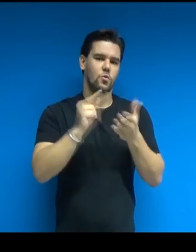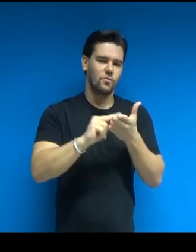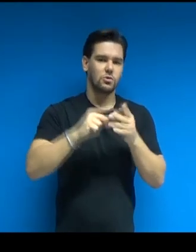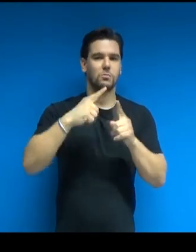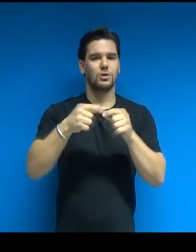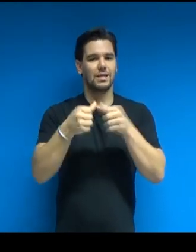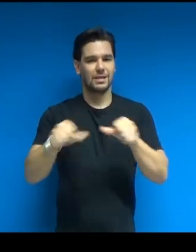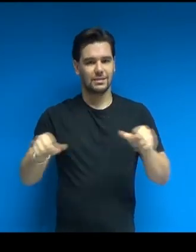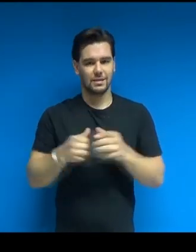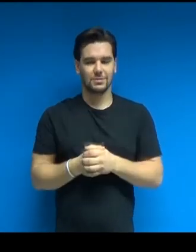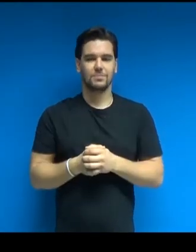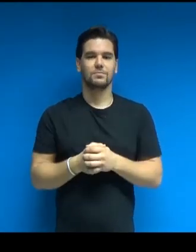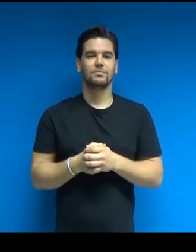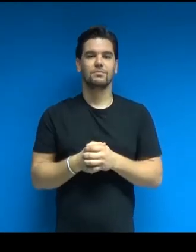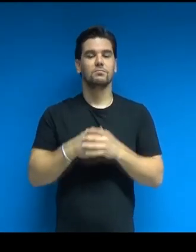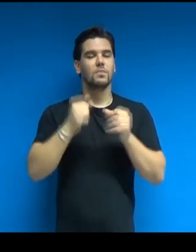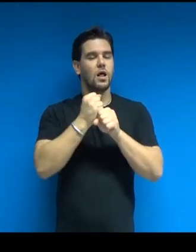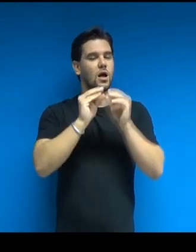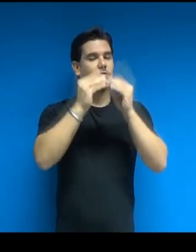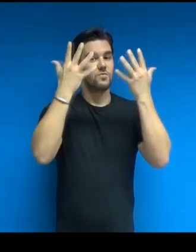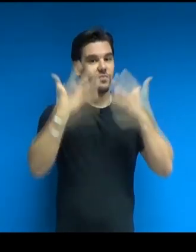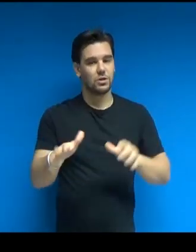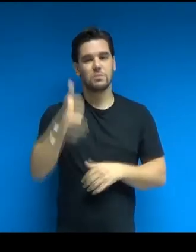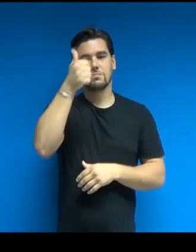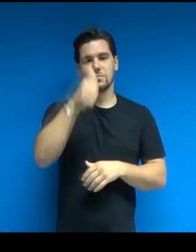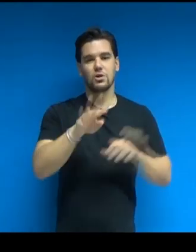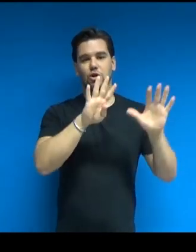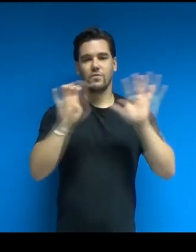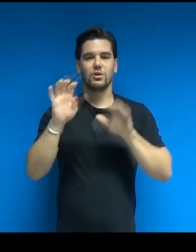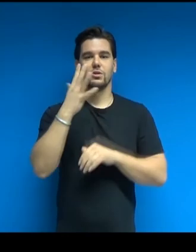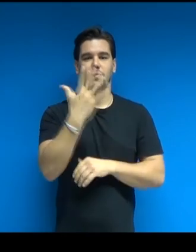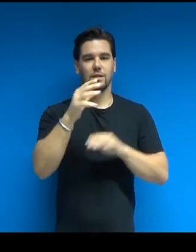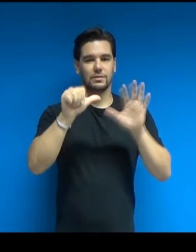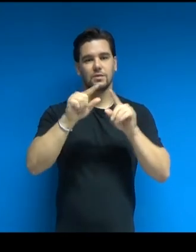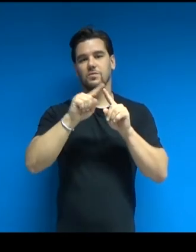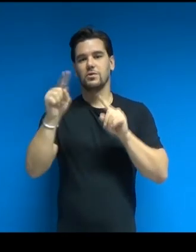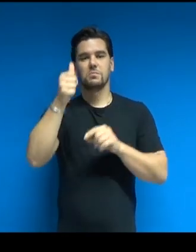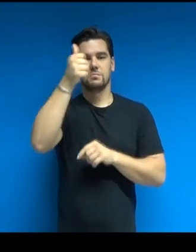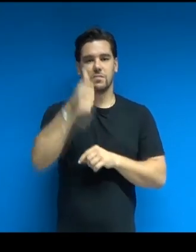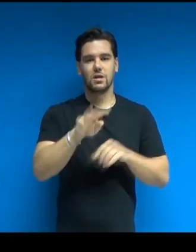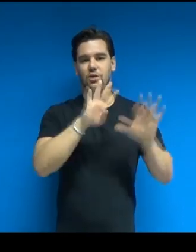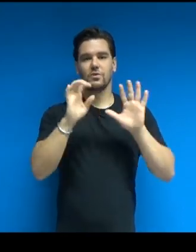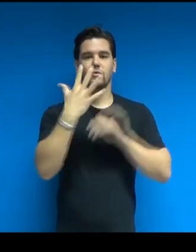concependo un edificio misto, terziario, residenziale,